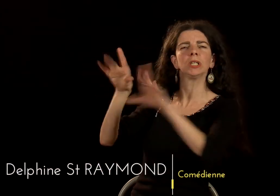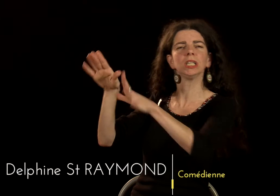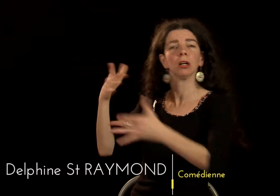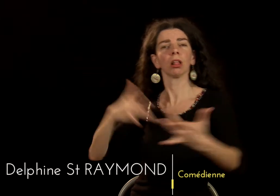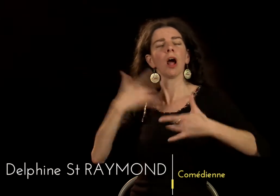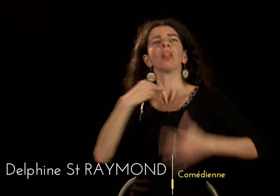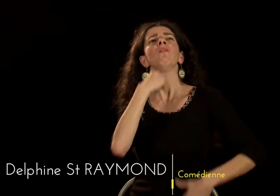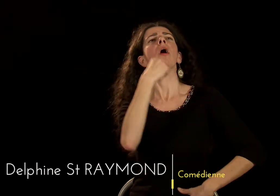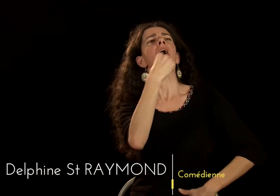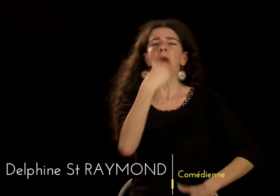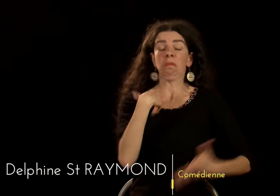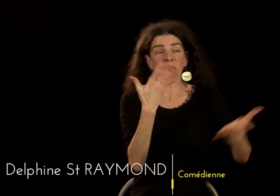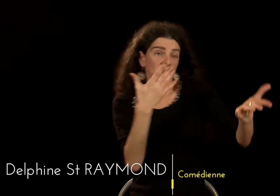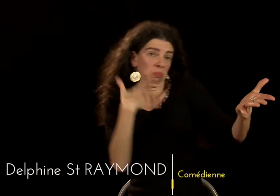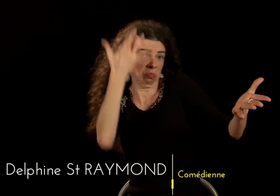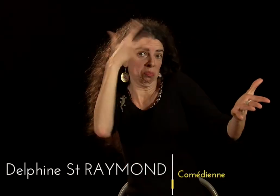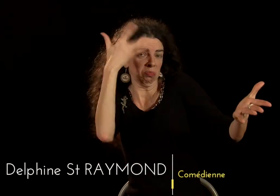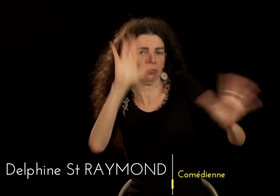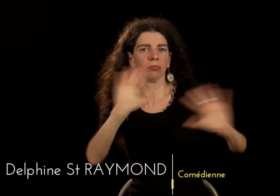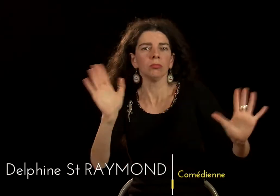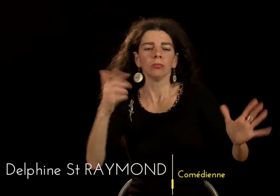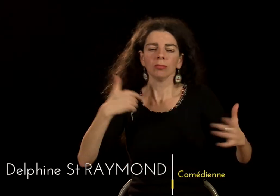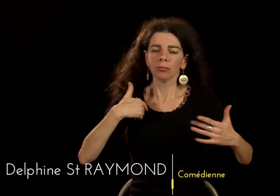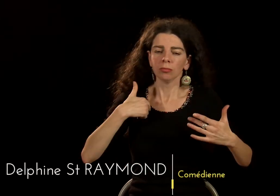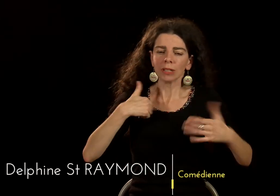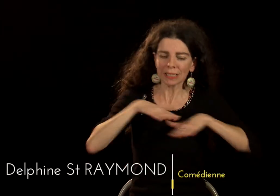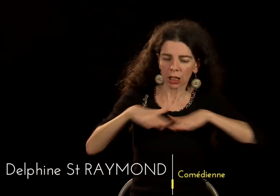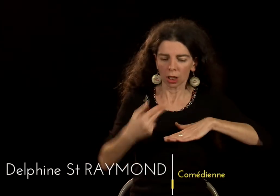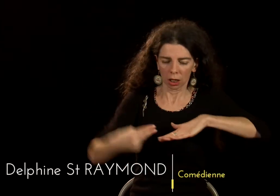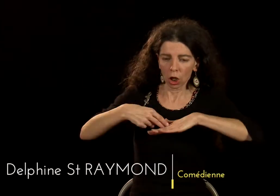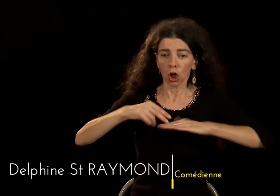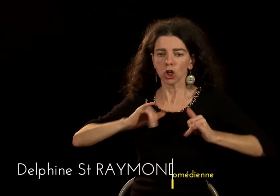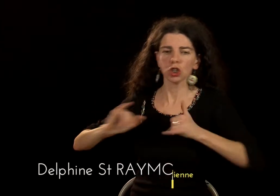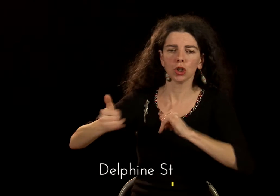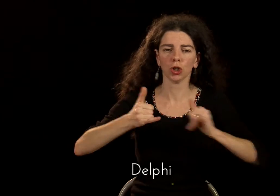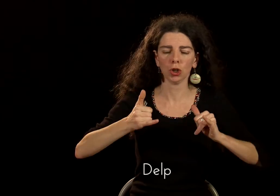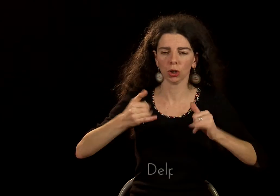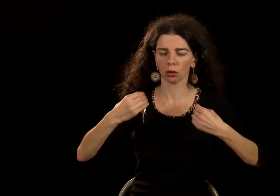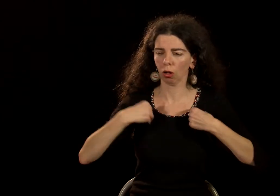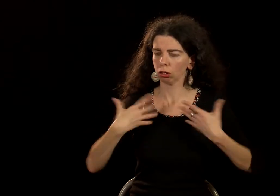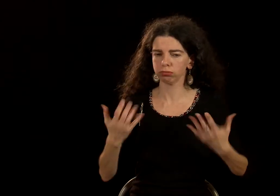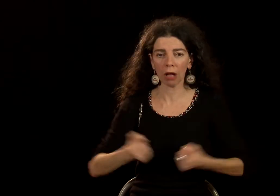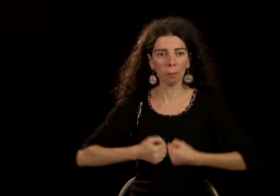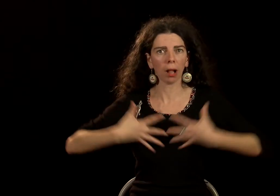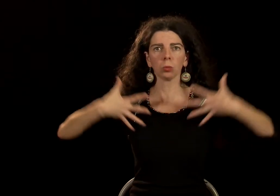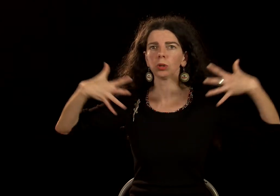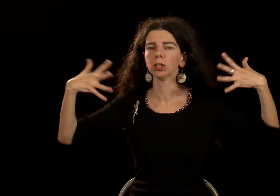Il y a des entendants qui font passer des choses par la voix, par la musique. Ça, je ne peux pas le comprendre. Sur scène,